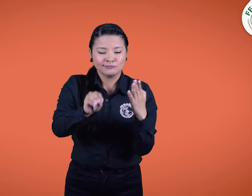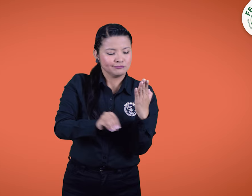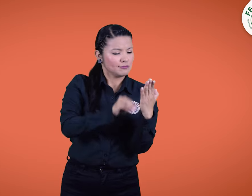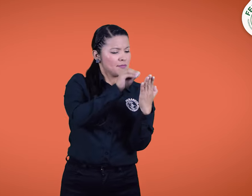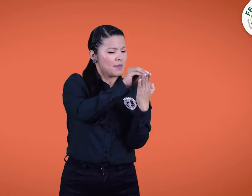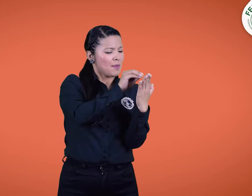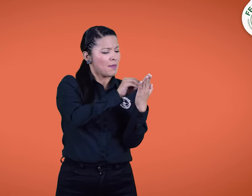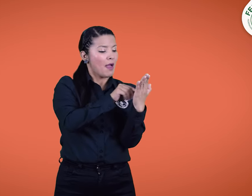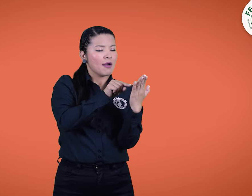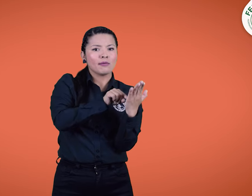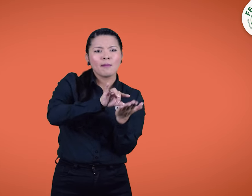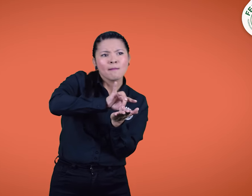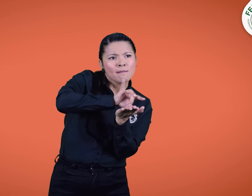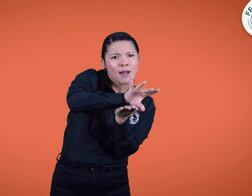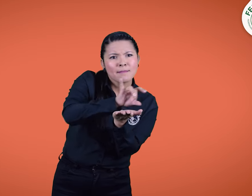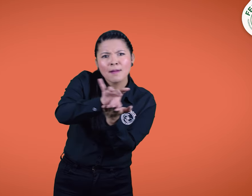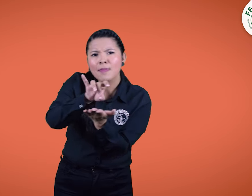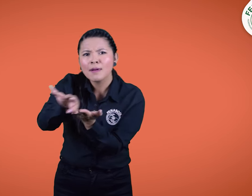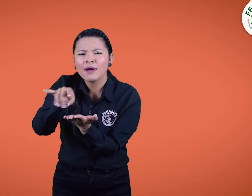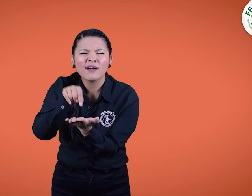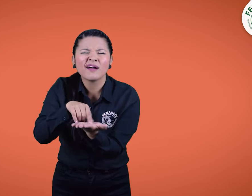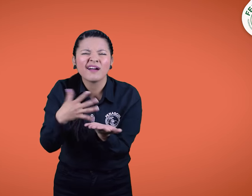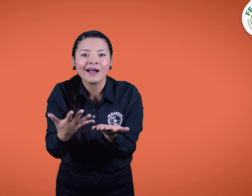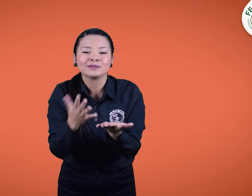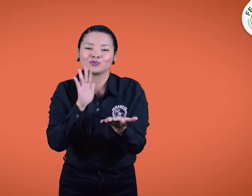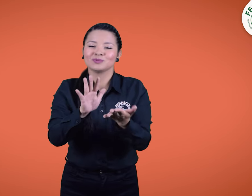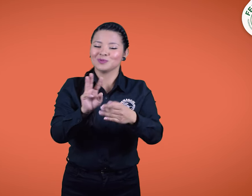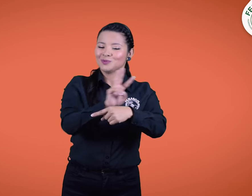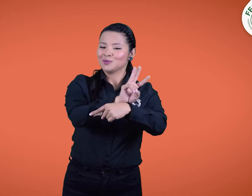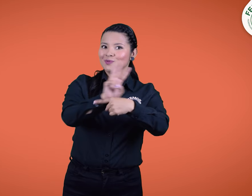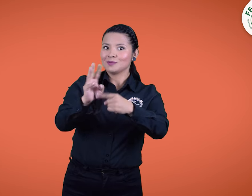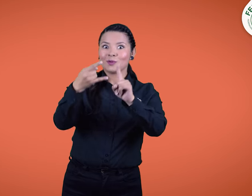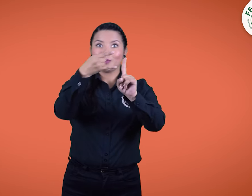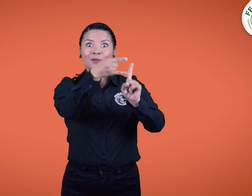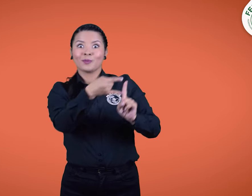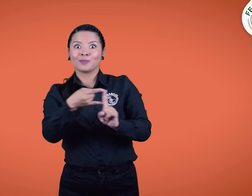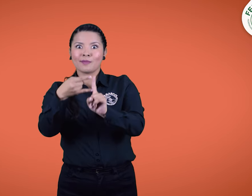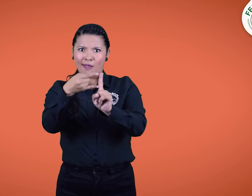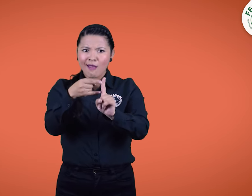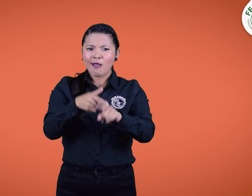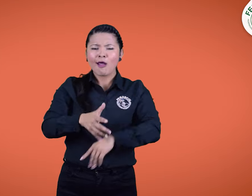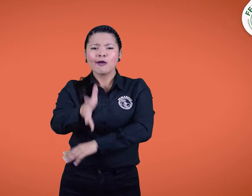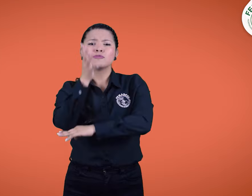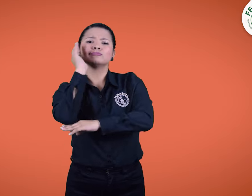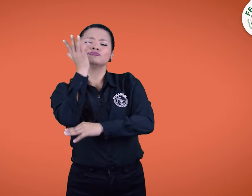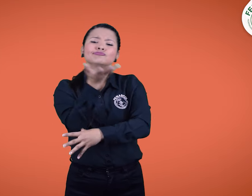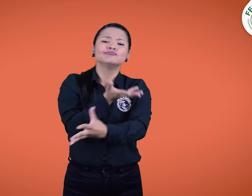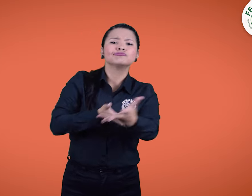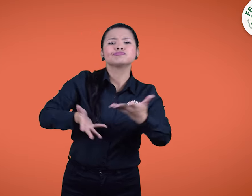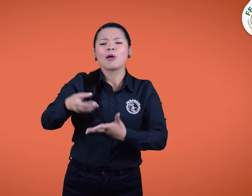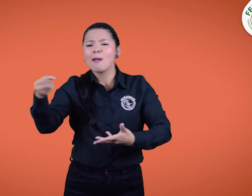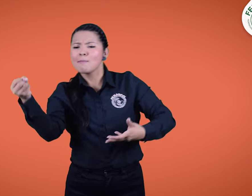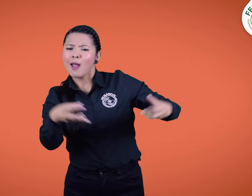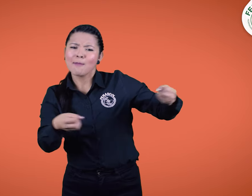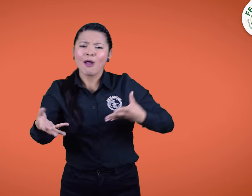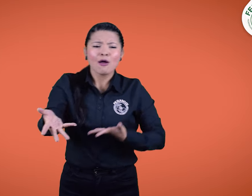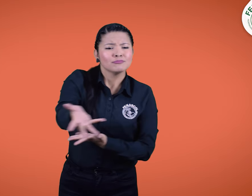y los contactaremos para enviarles el enlace de Zoom y recibirlos en un espacio seguro y en el que